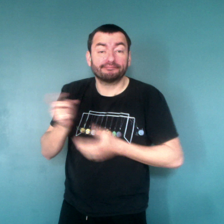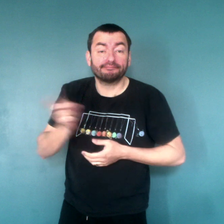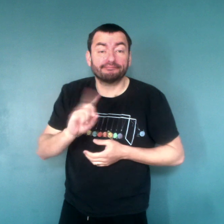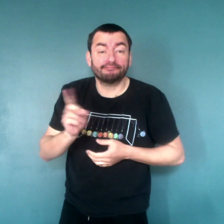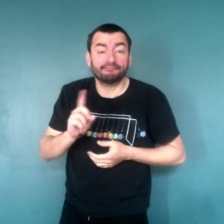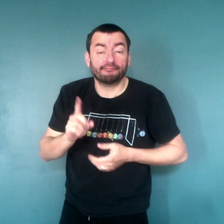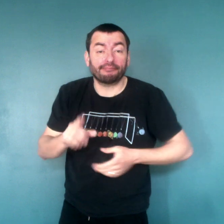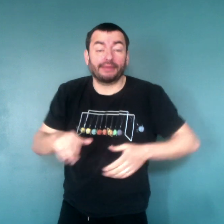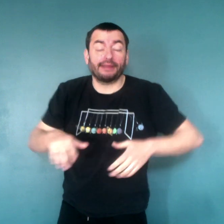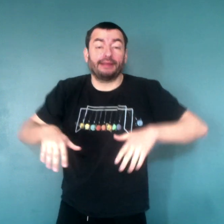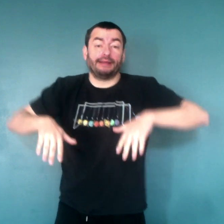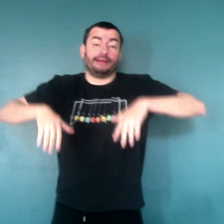Bon, tant pis.